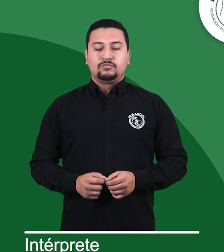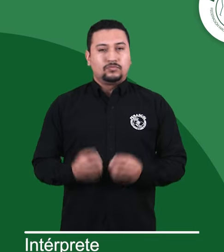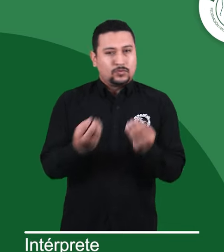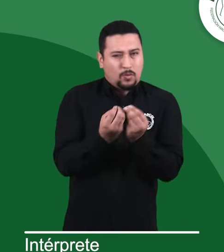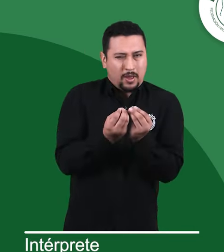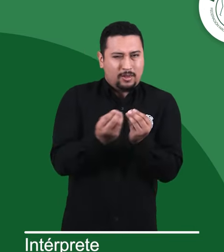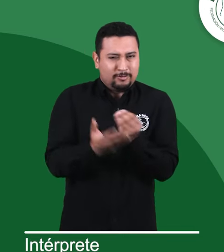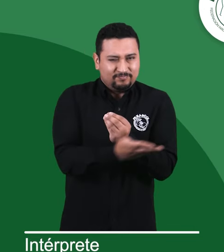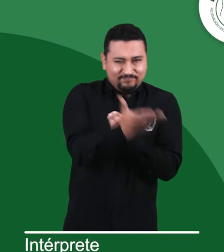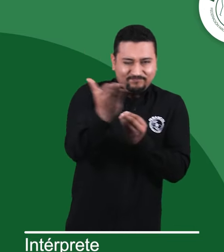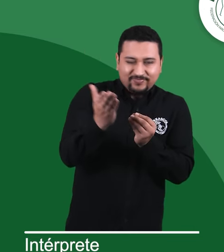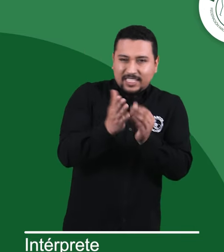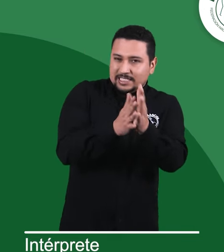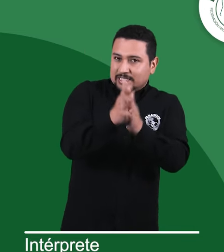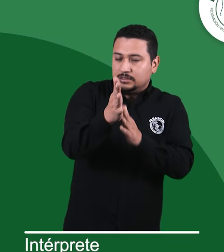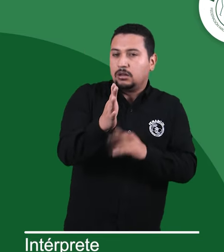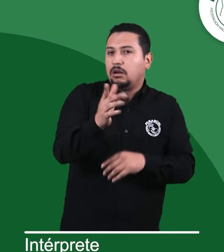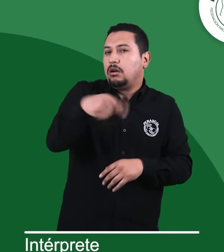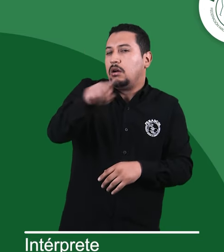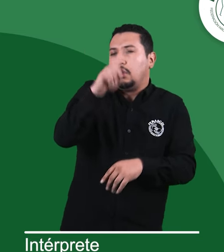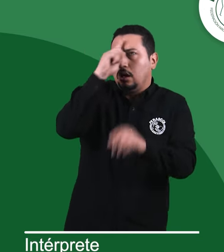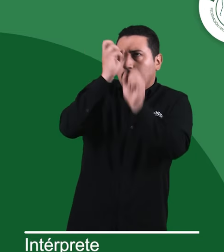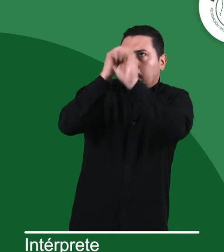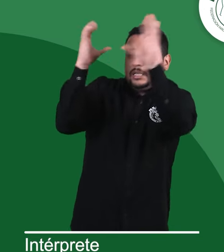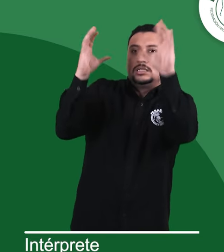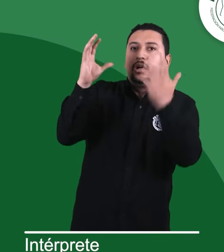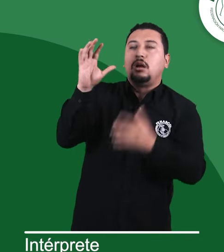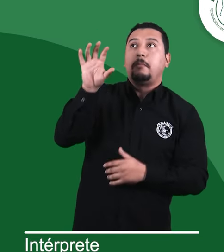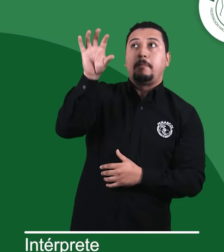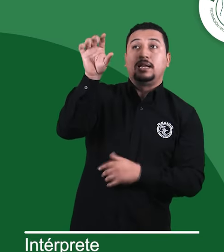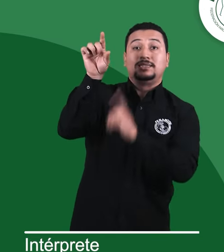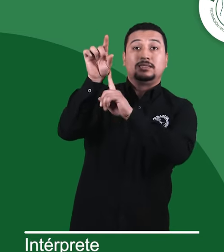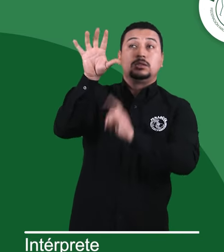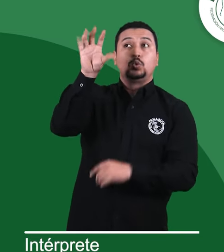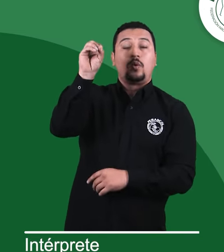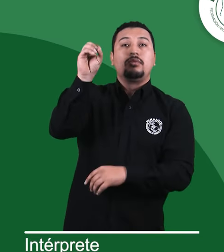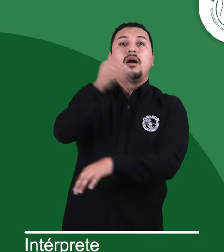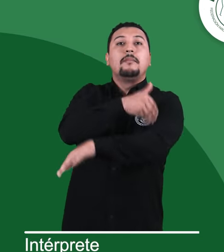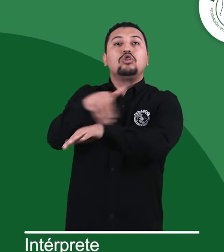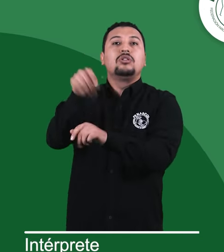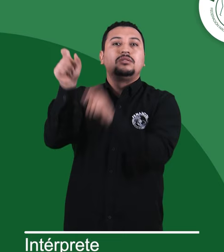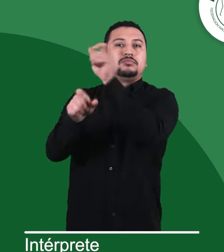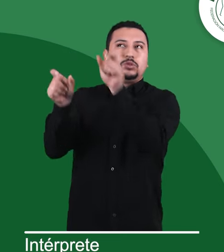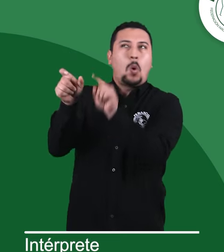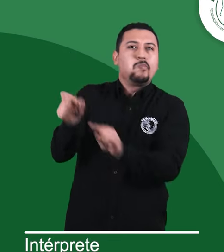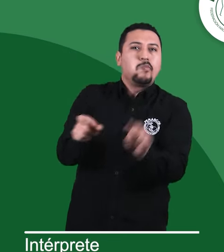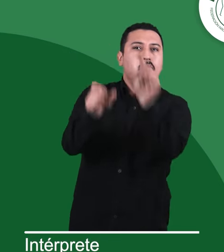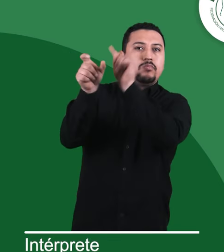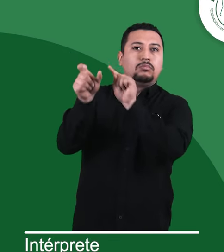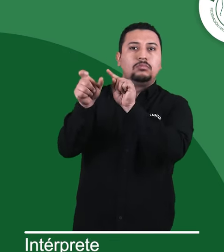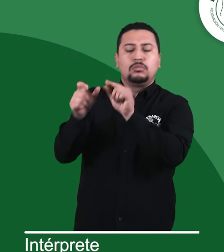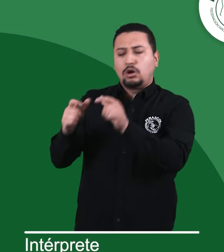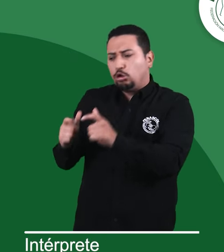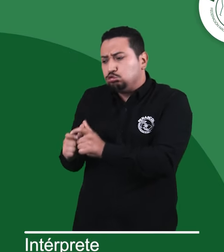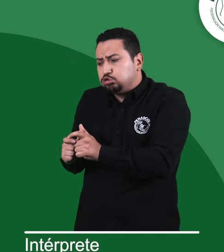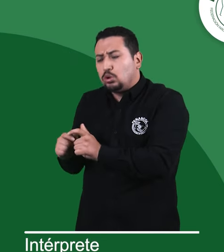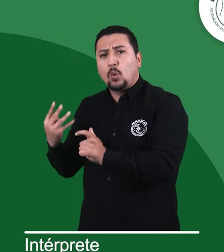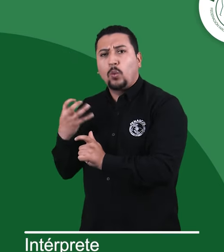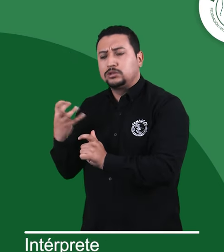Colegas, imagínense vivir en un país de 50 millones de habitantes y que solo 400 personas puedan